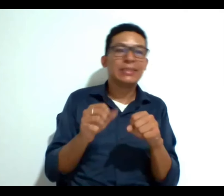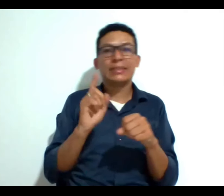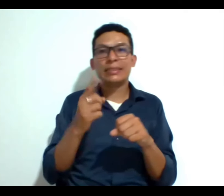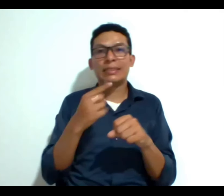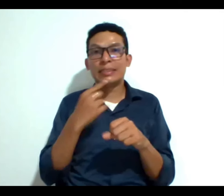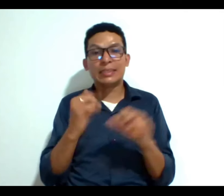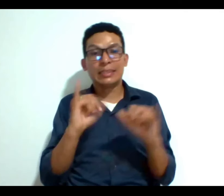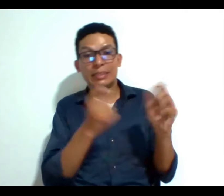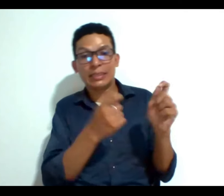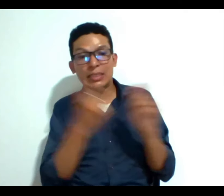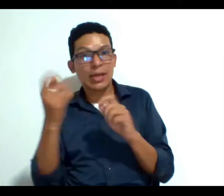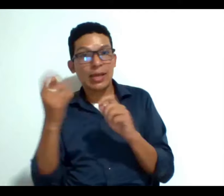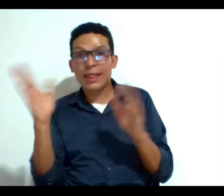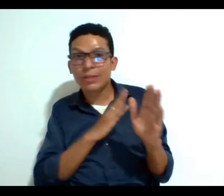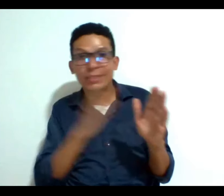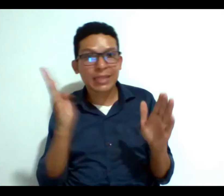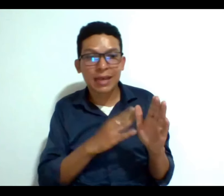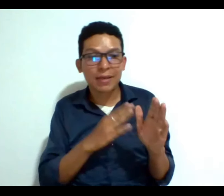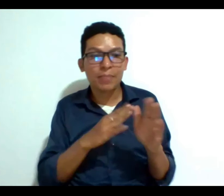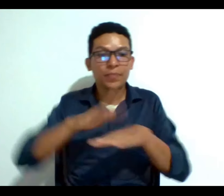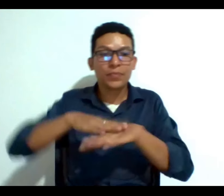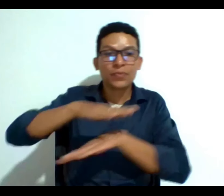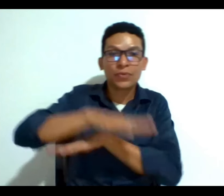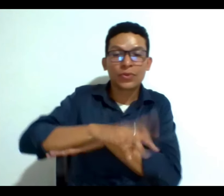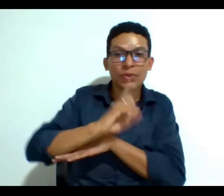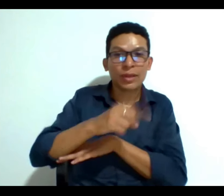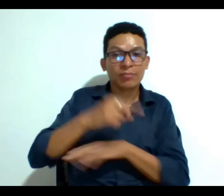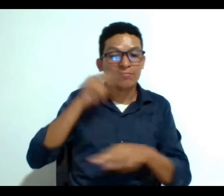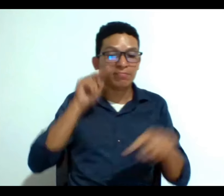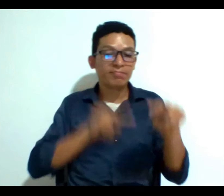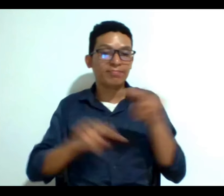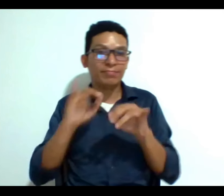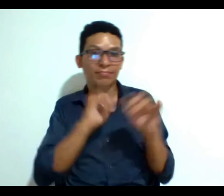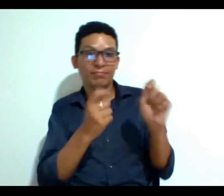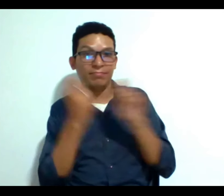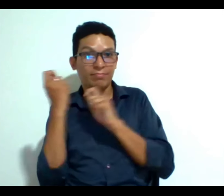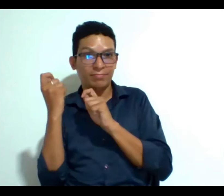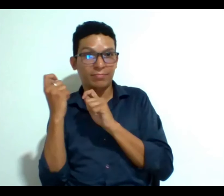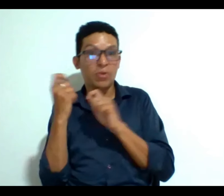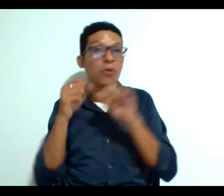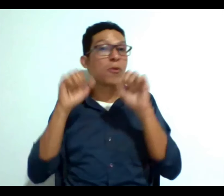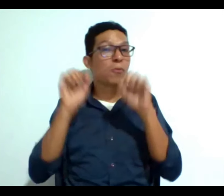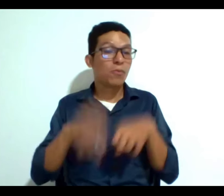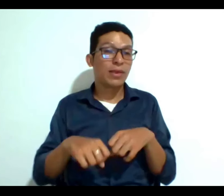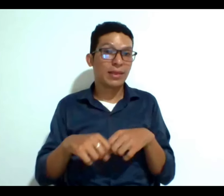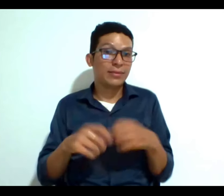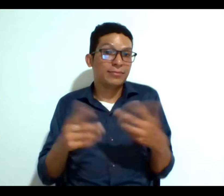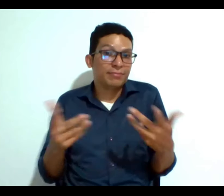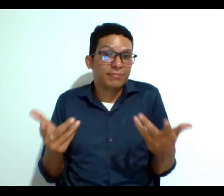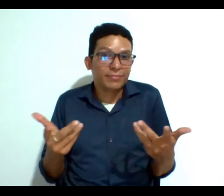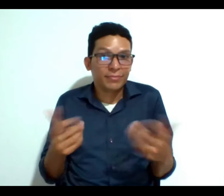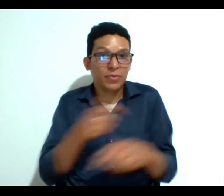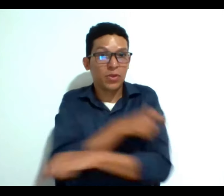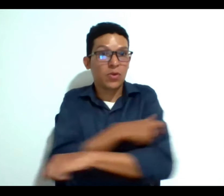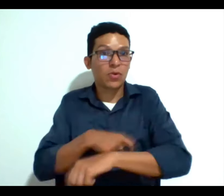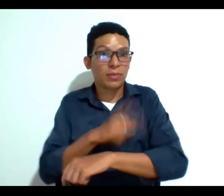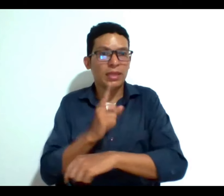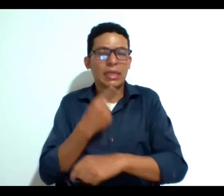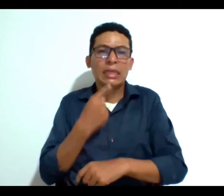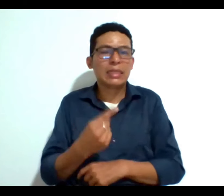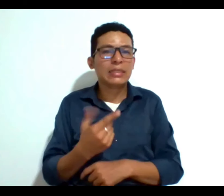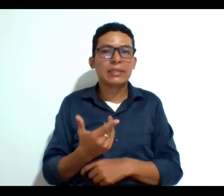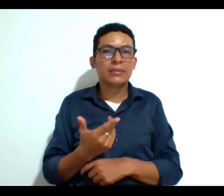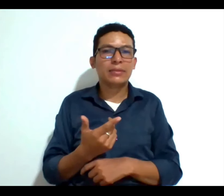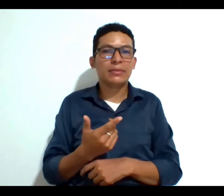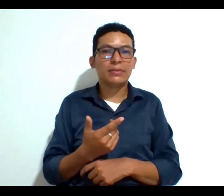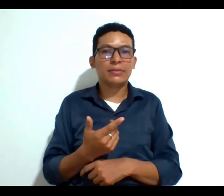existía o lo que implicaba esa revisión de la interdicción o lo que podía tomar porque al final el comité en este caso dice pues